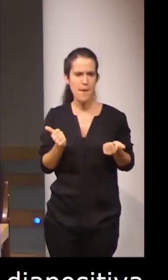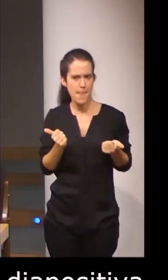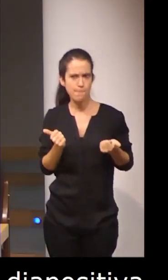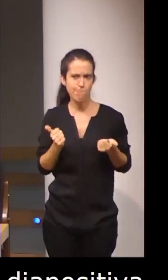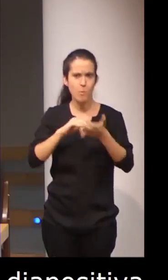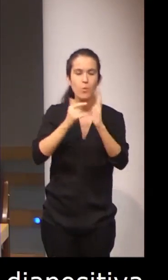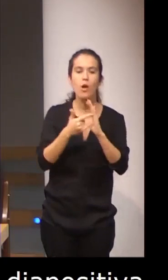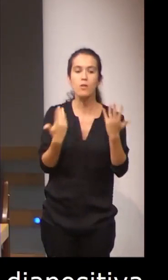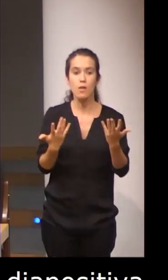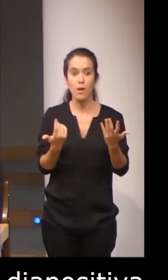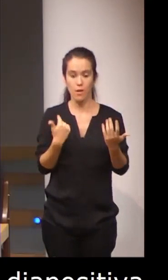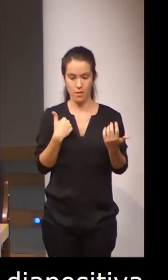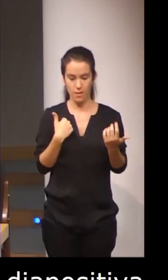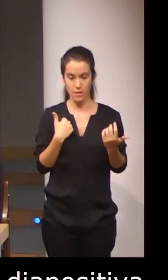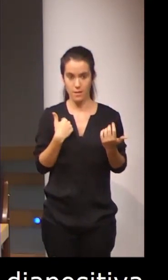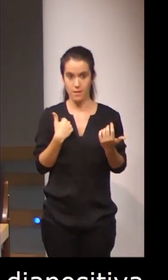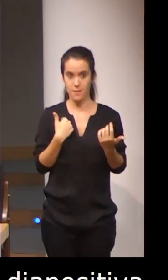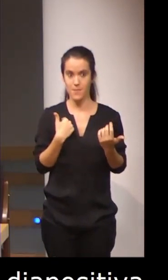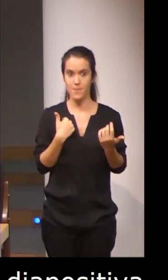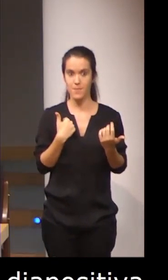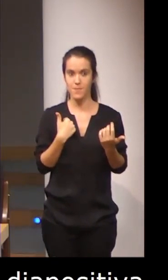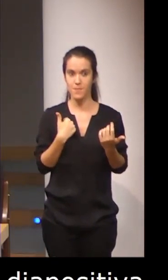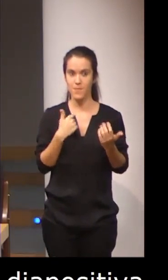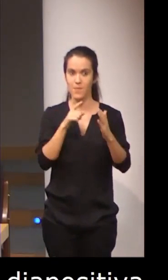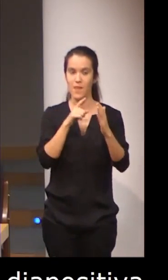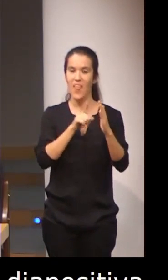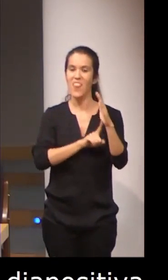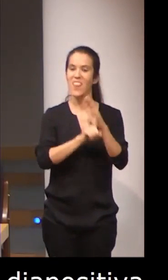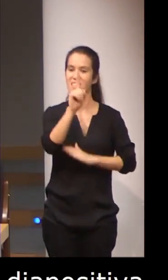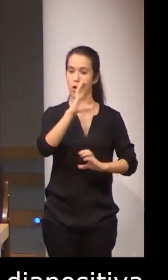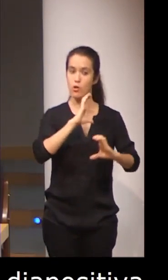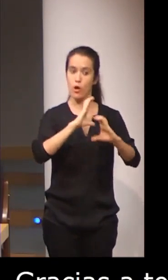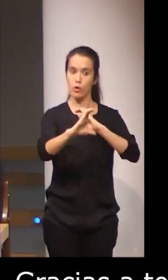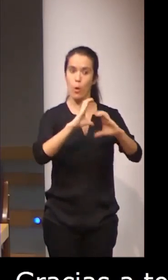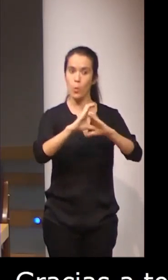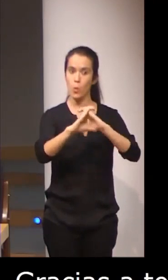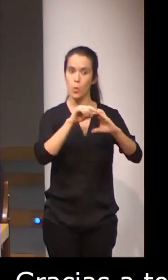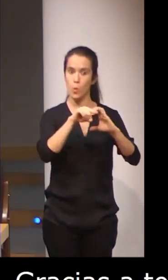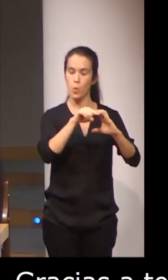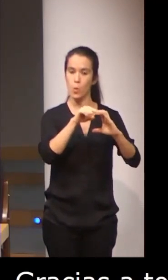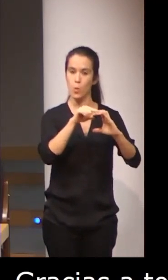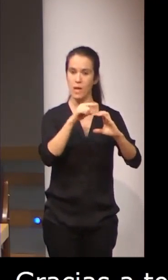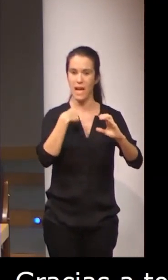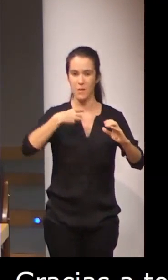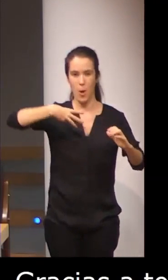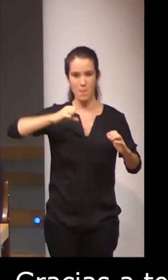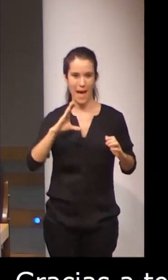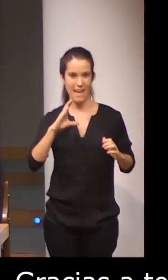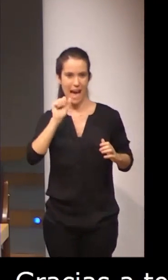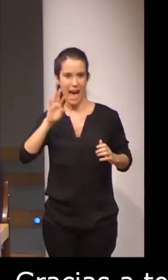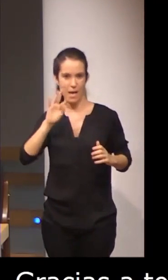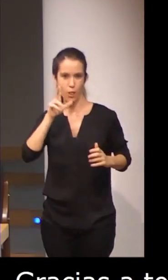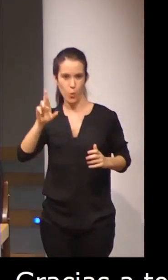la adaptación del inventario de desarrollo comunicativo a MacArthur Base, a la lengua de signo